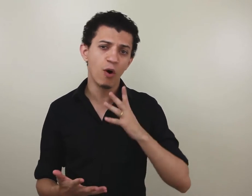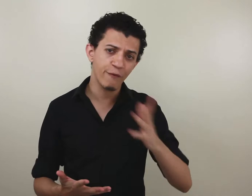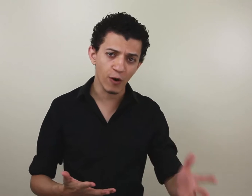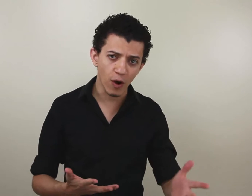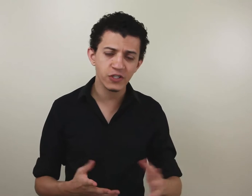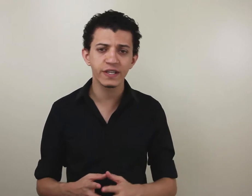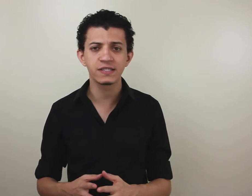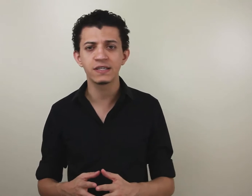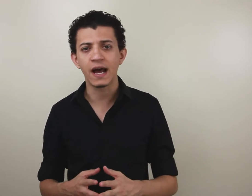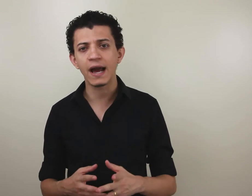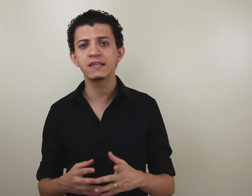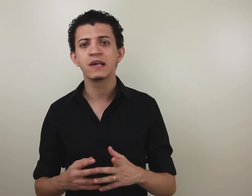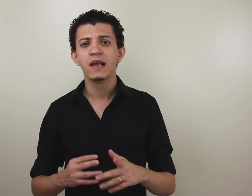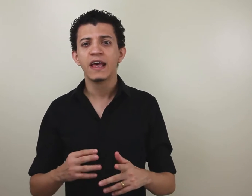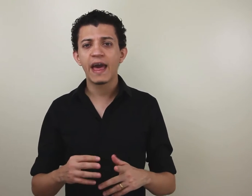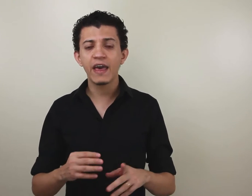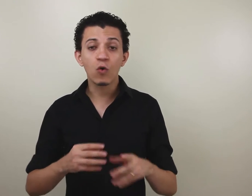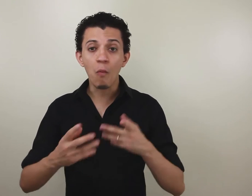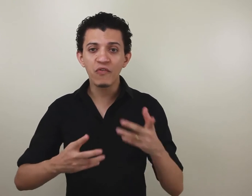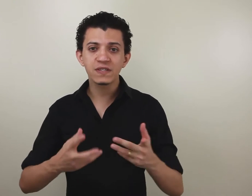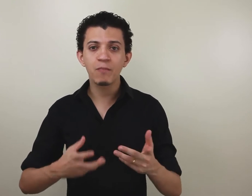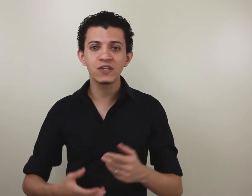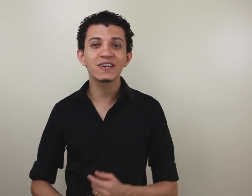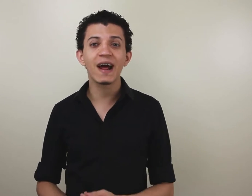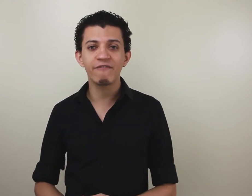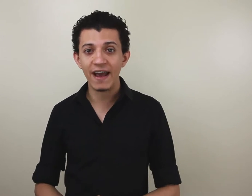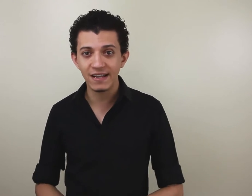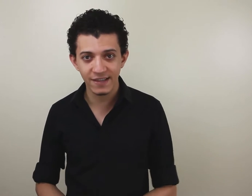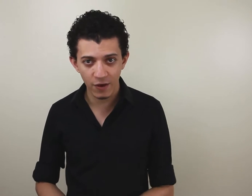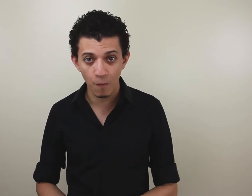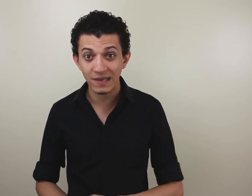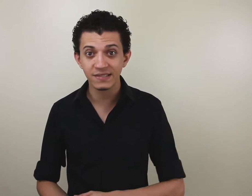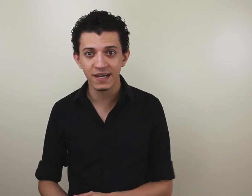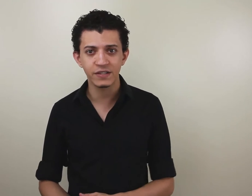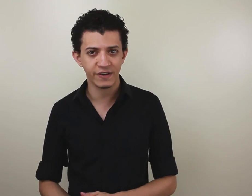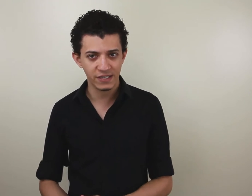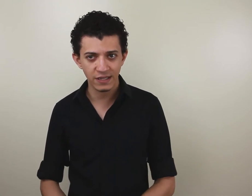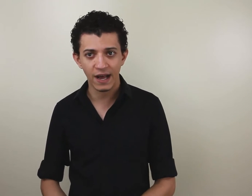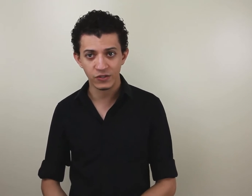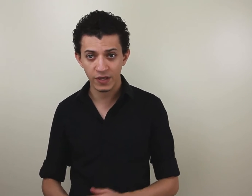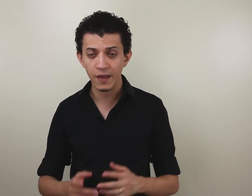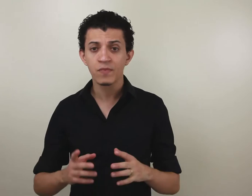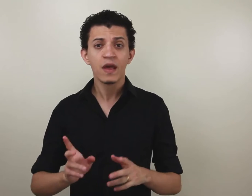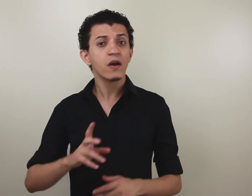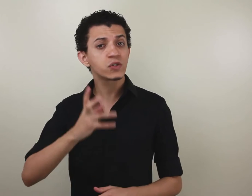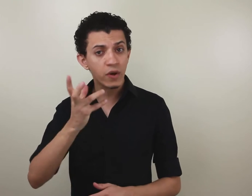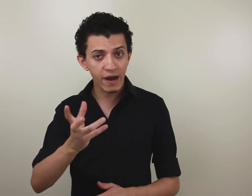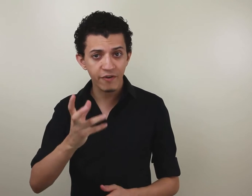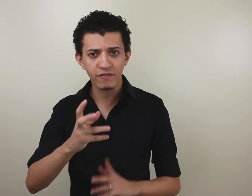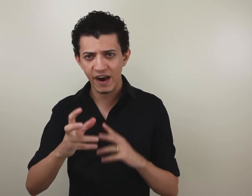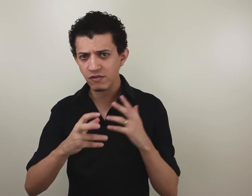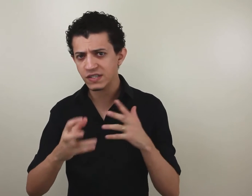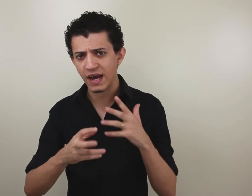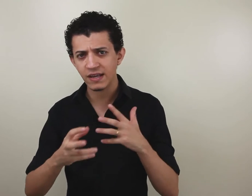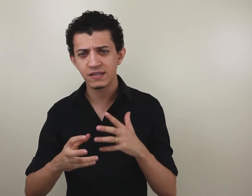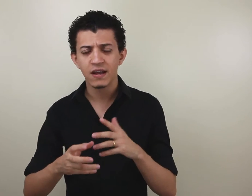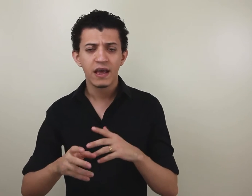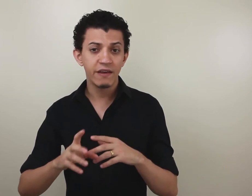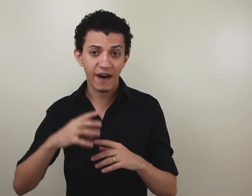morfológica desses sinais e como você pode gravar eles aí com bastante facilidade, ok? Eu estou gravando vários sinais e